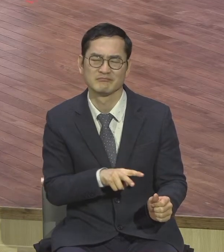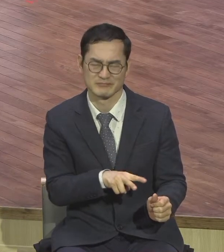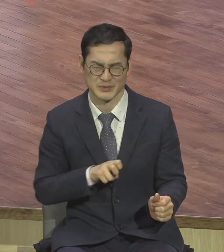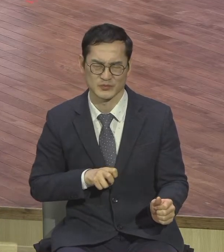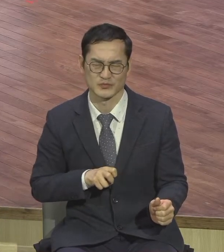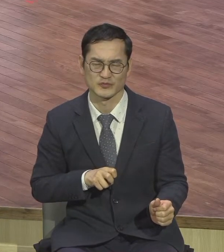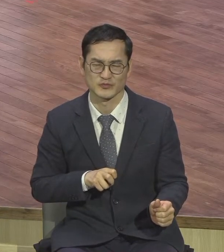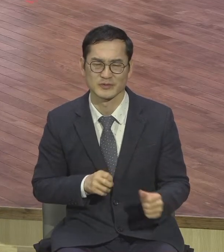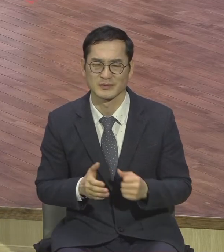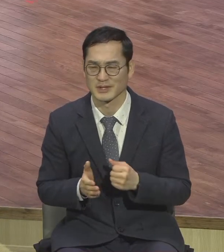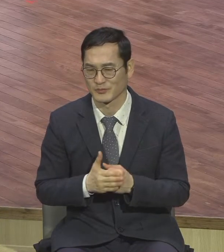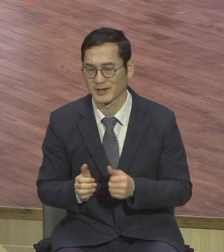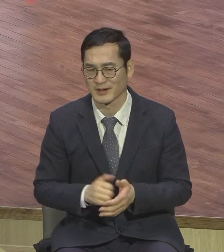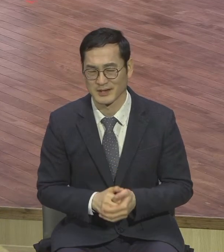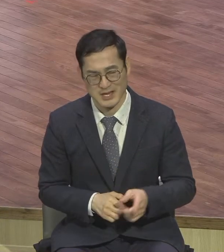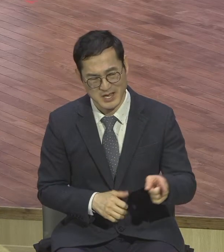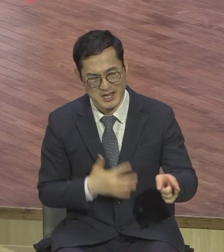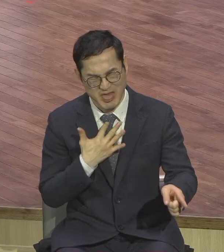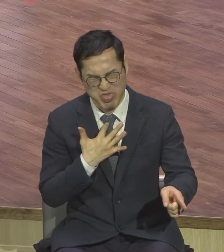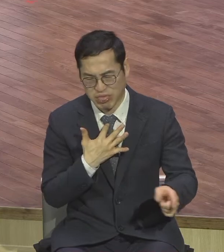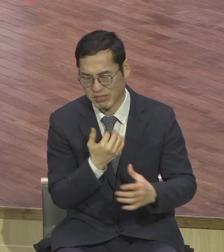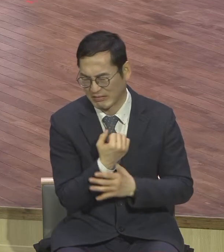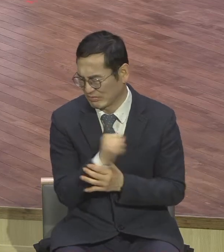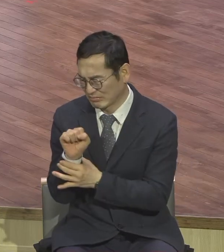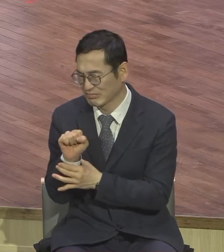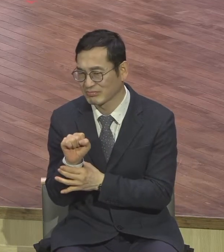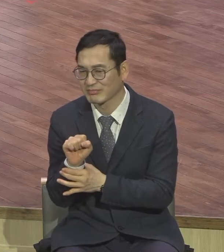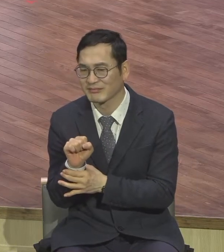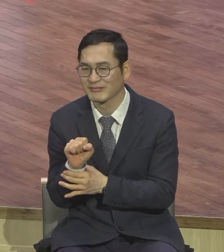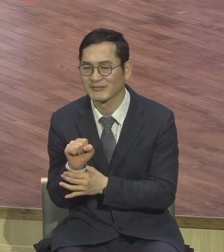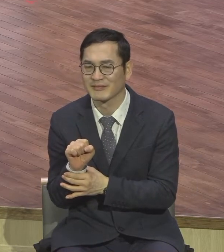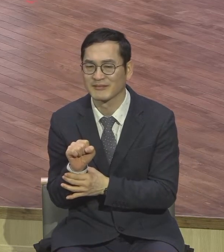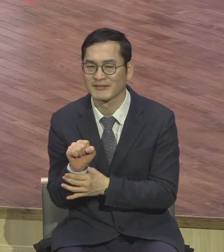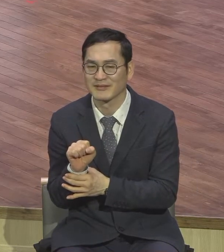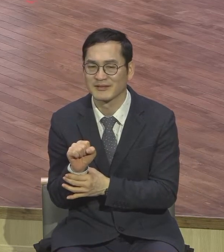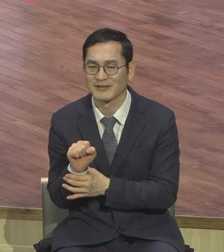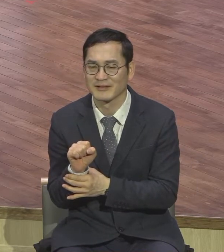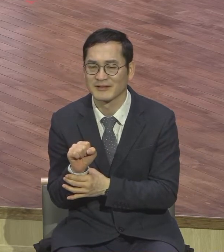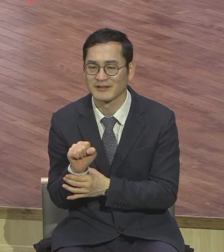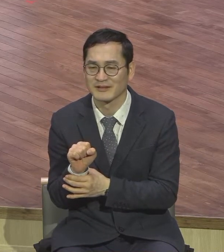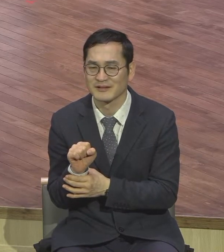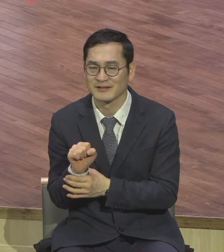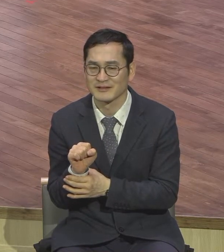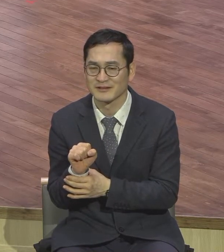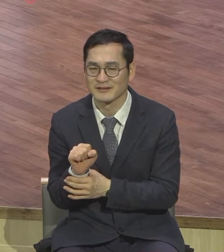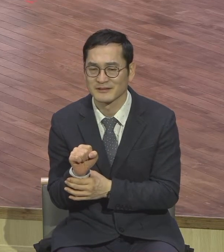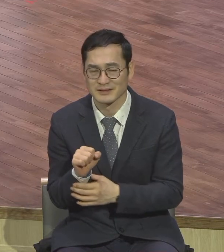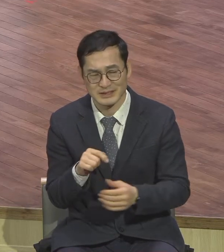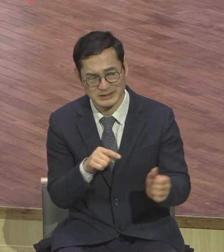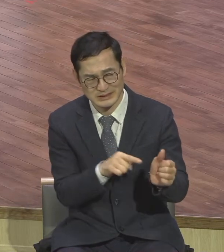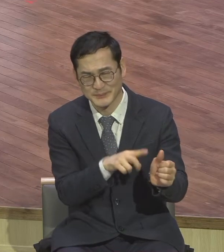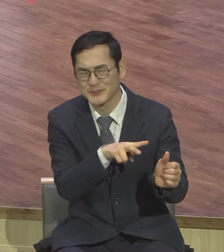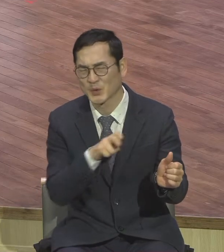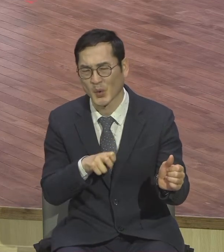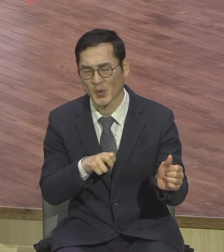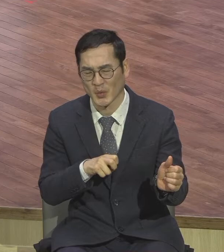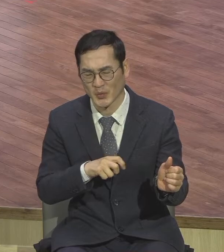꼴보기 싫은 사람 그런데 미운 사람을 향해 분노의 마음을 가지고